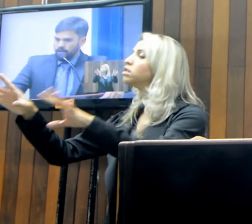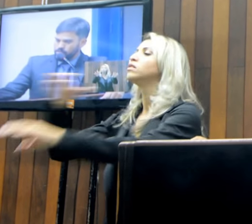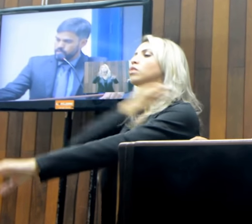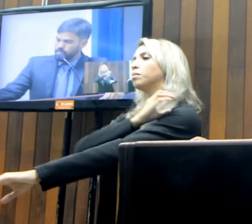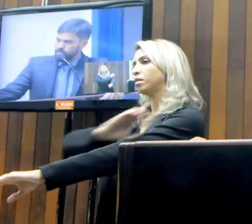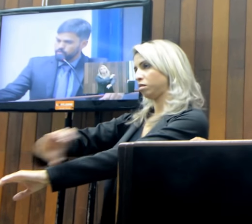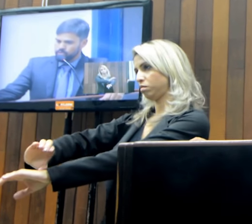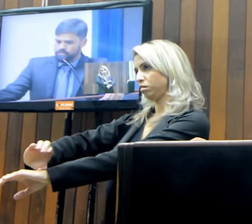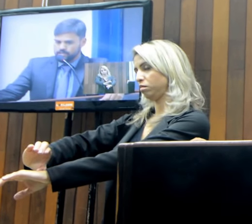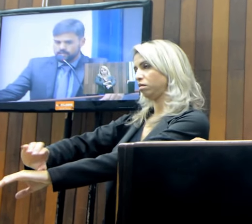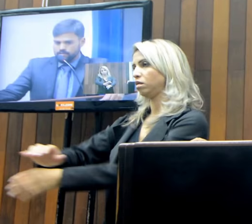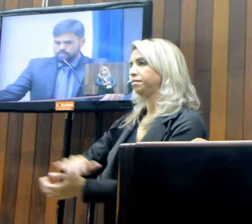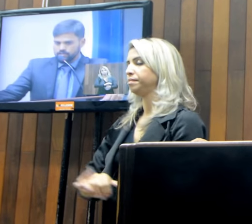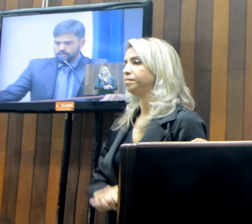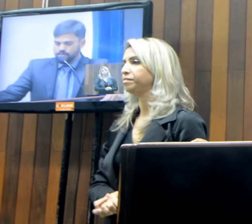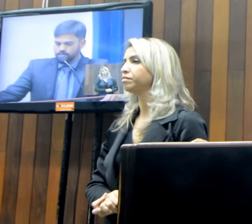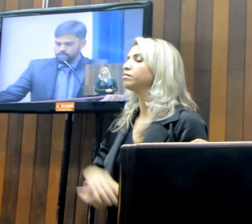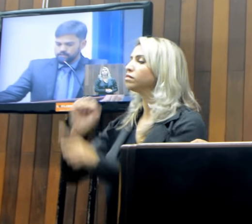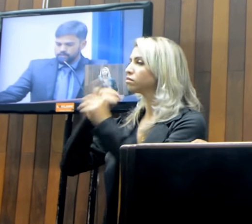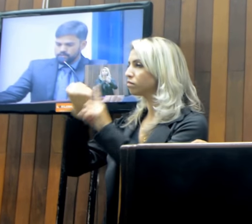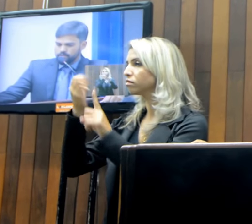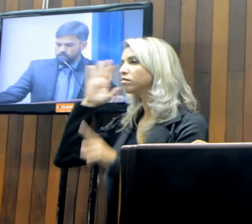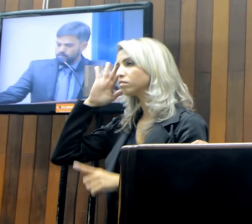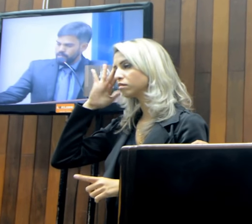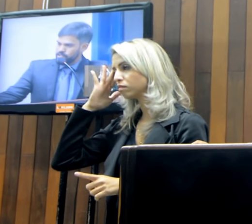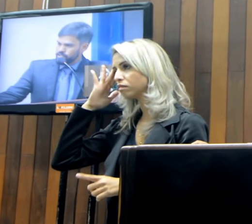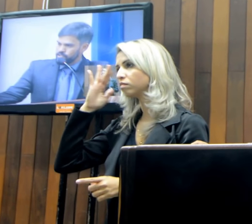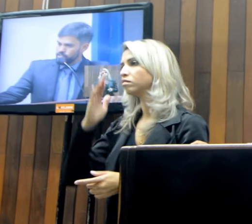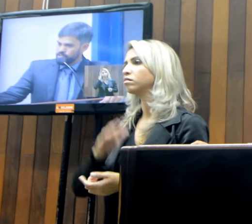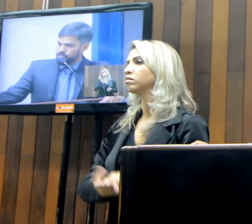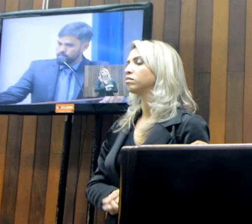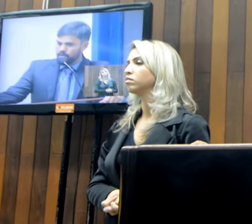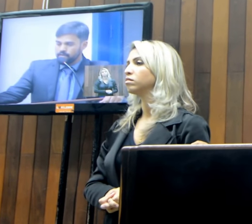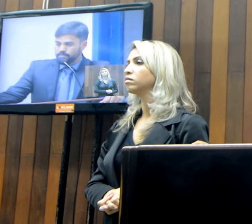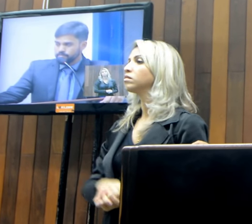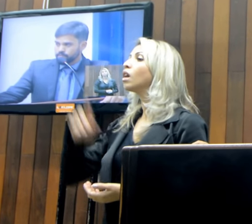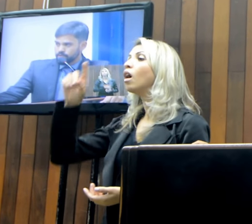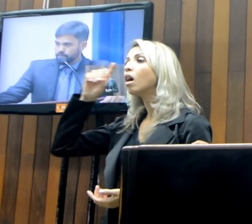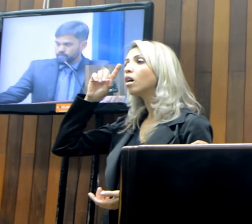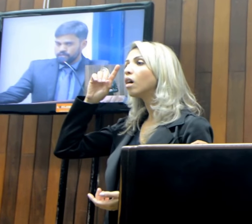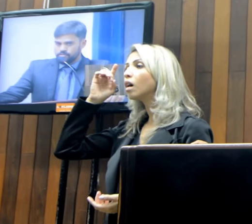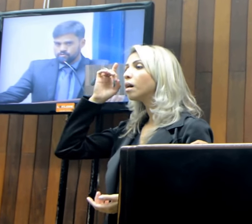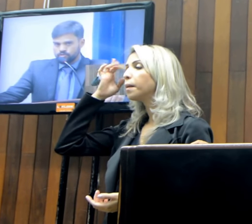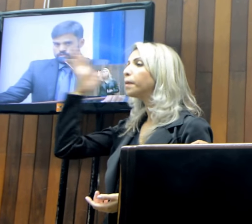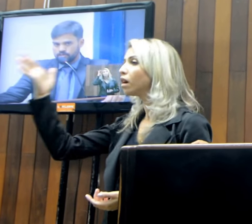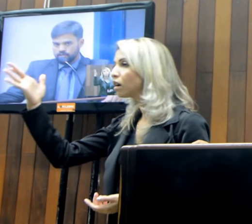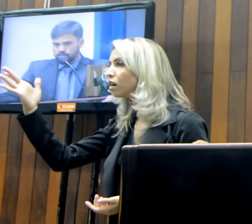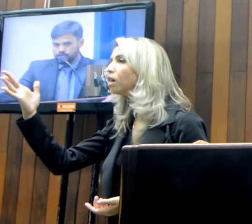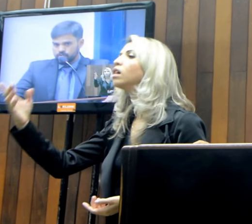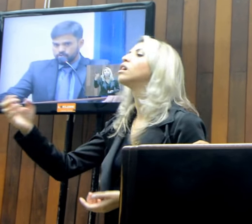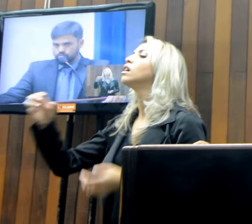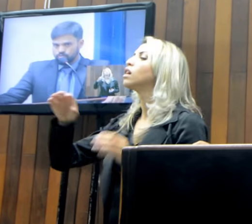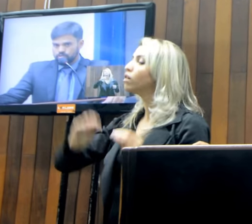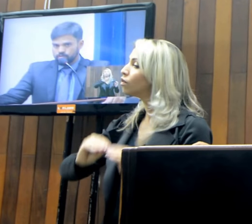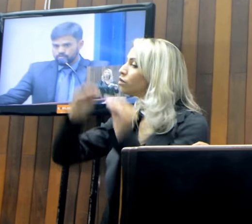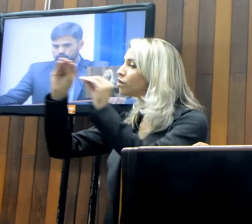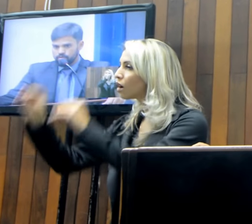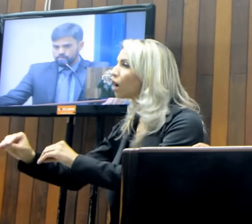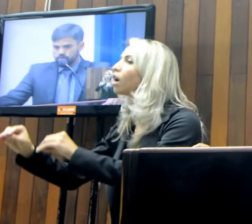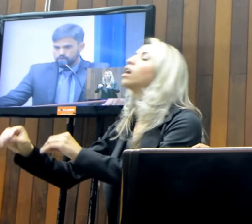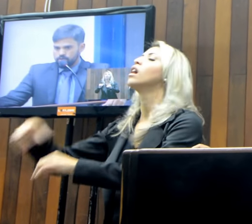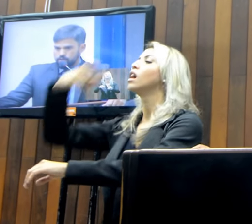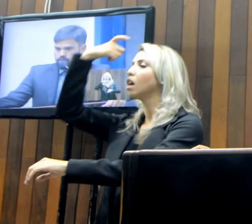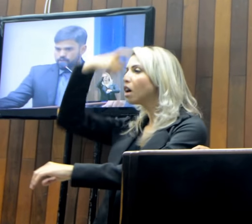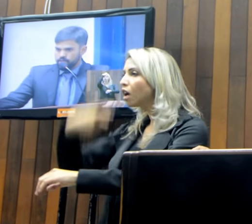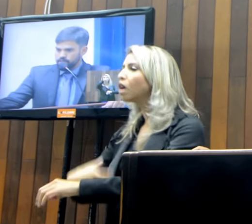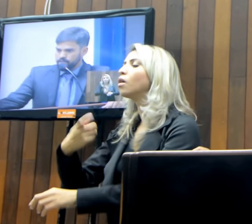ao segmento e à sociedade. Então, partir de amanhã, estarei assumindo a Secretaria Municipal de Cultura de Cabo Frio,